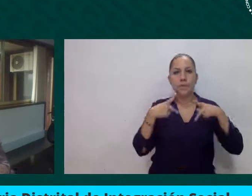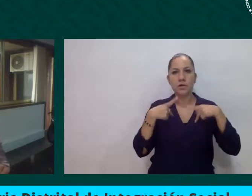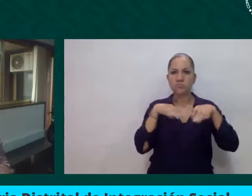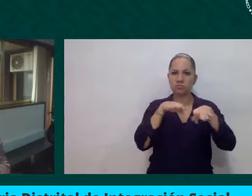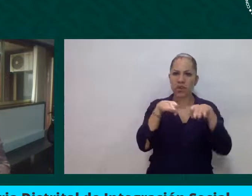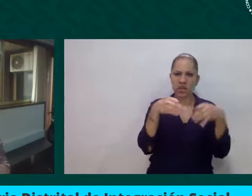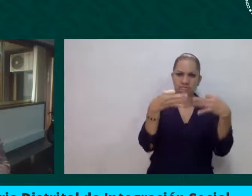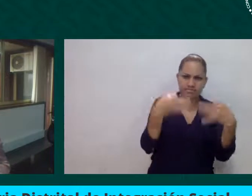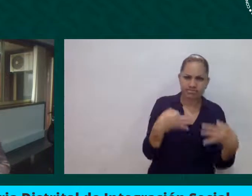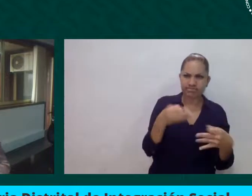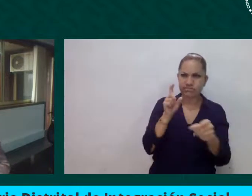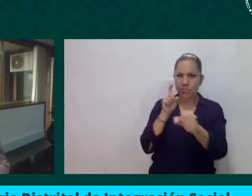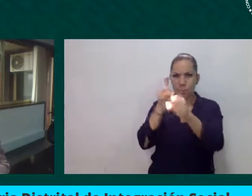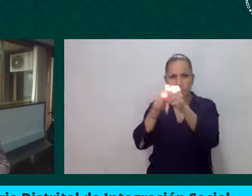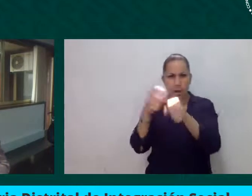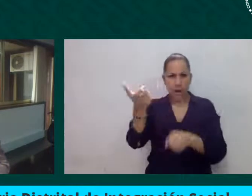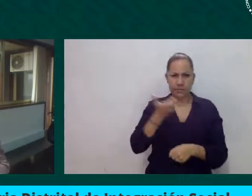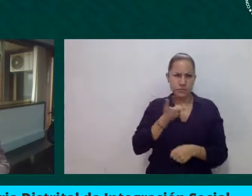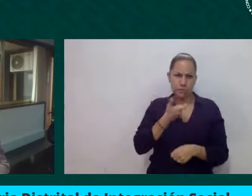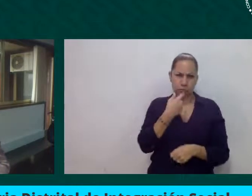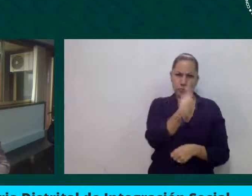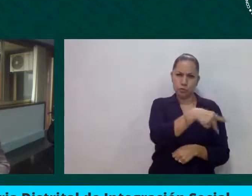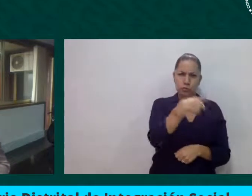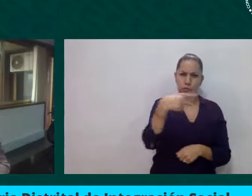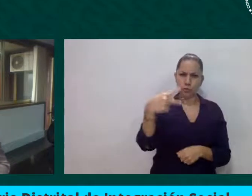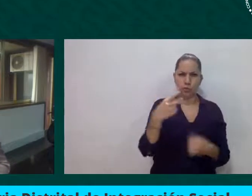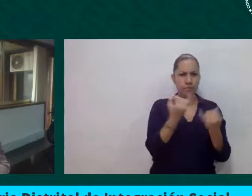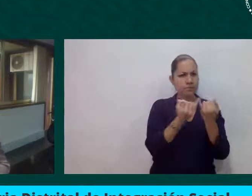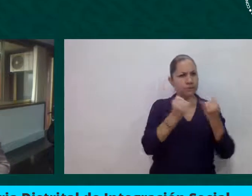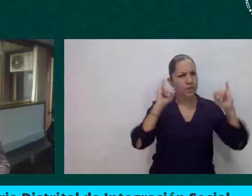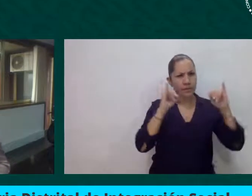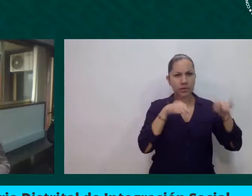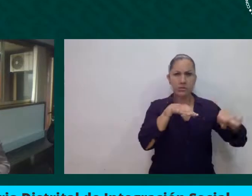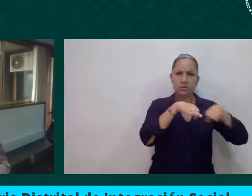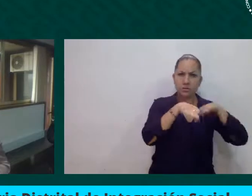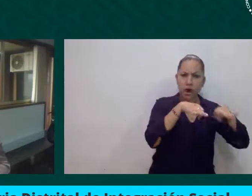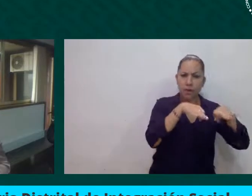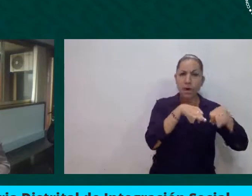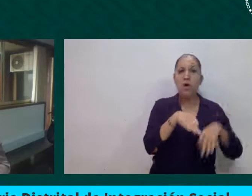en el tema de ventas informales y demás, en donde la acción policía era la que había